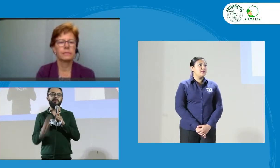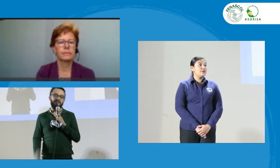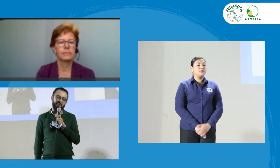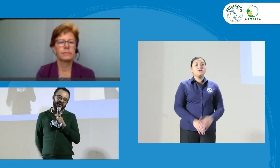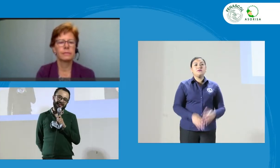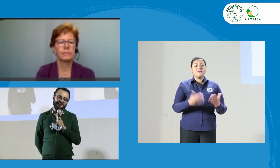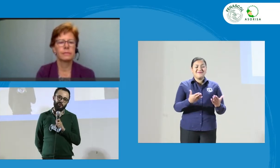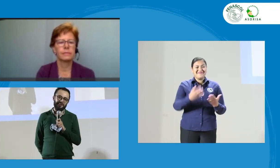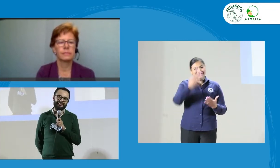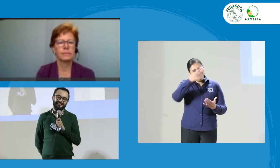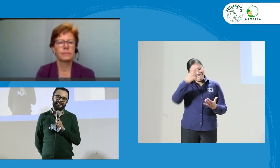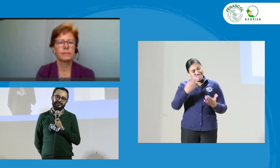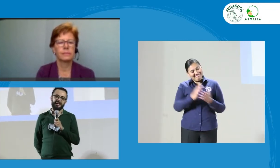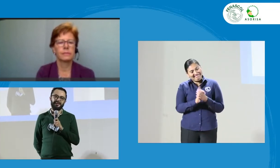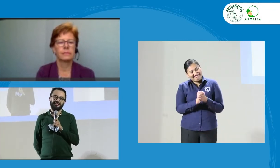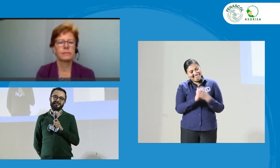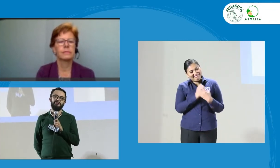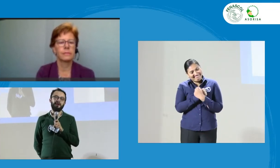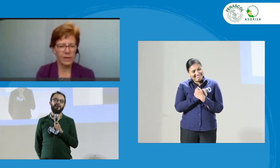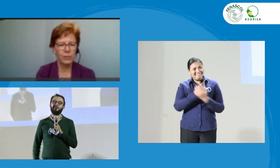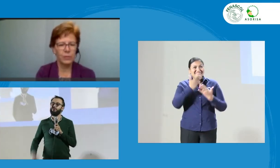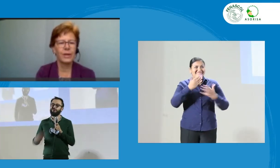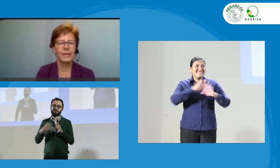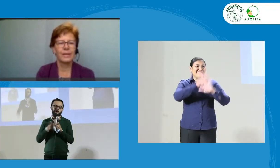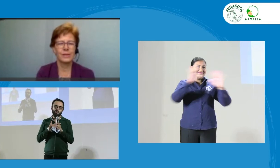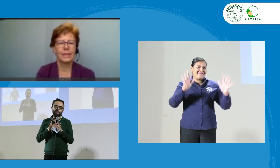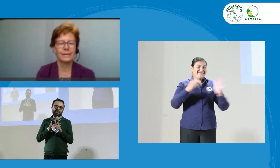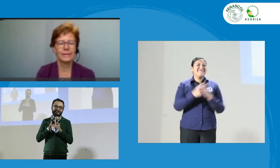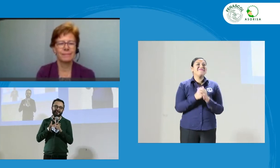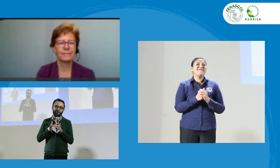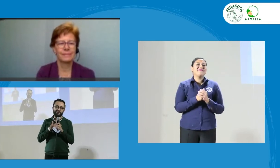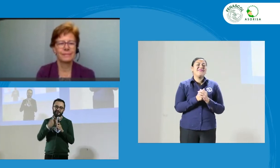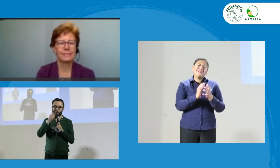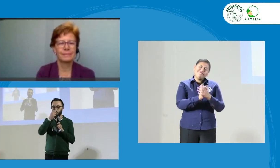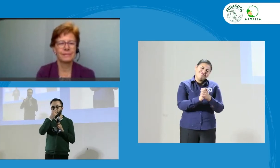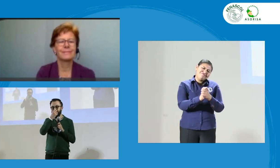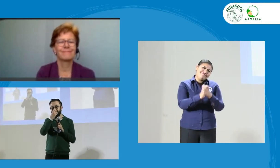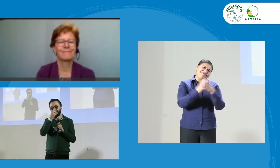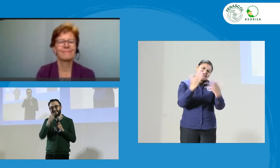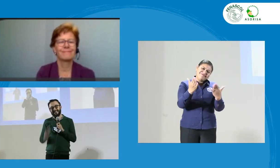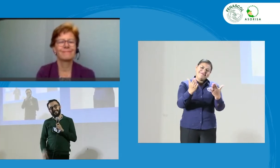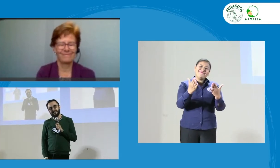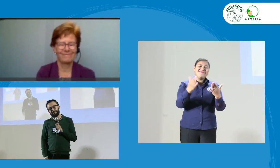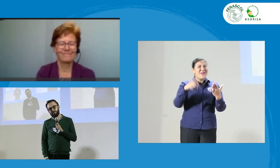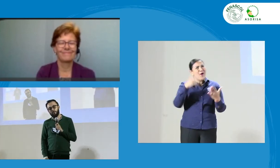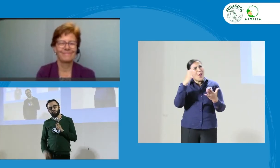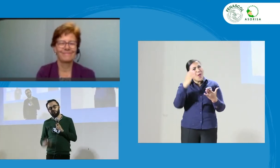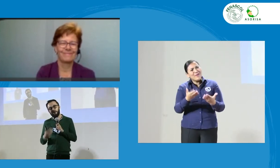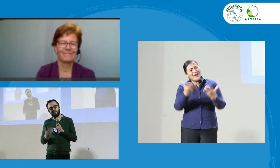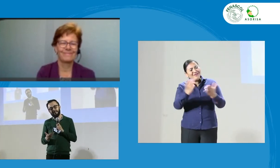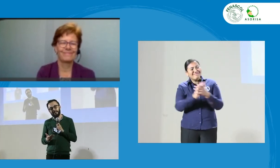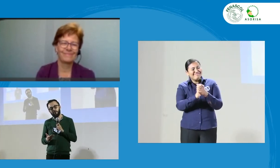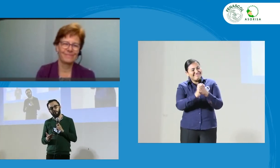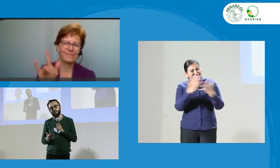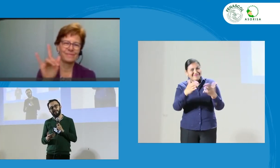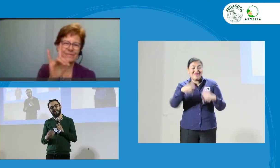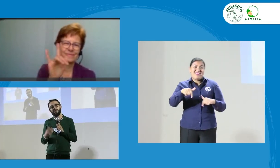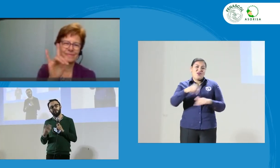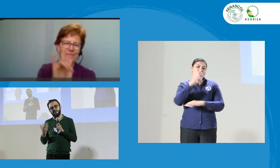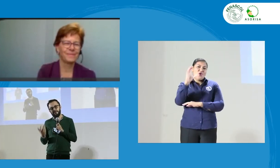Apreciada Margarita, buen día. Inicialmente, un saludo a laterales de Colombia. Como tú sabes, aquí en Colombia hay una